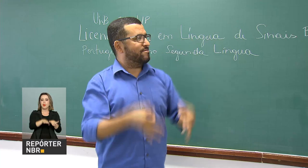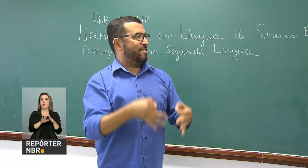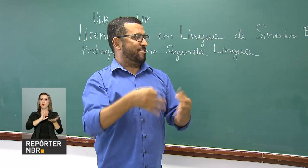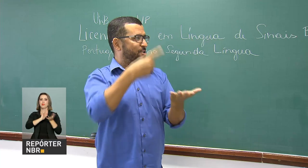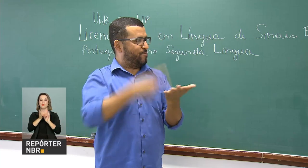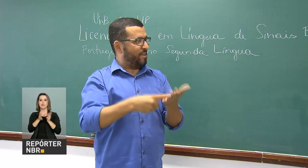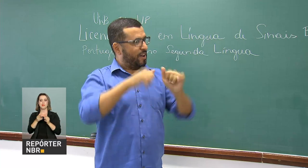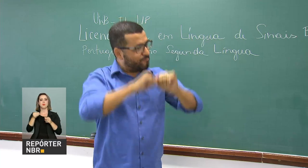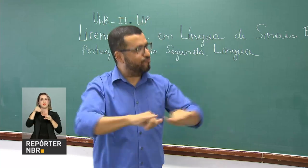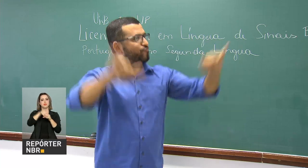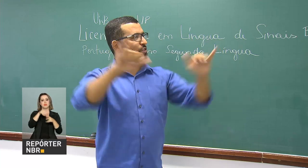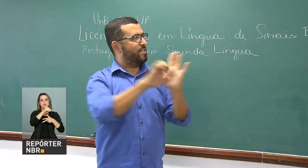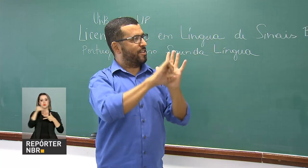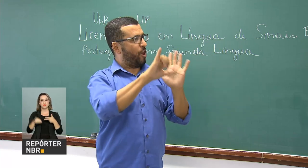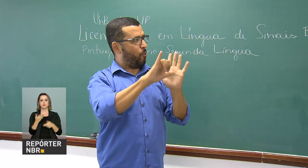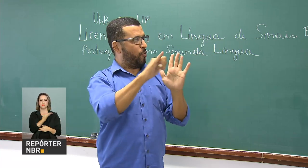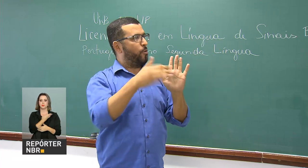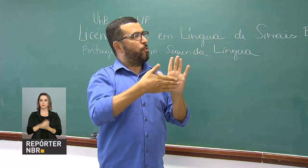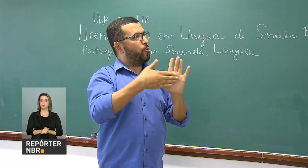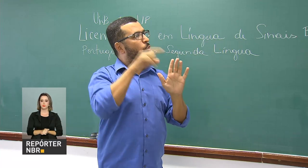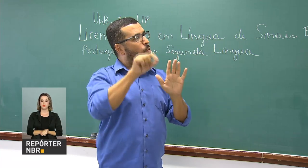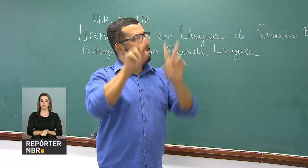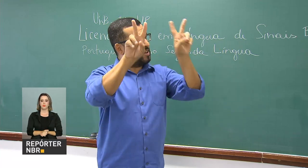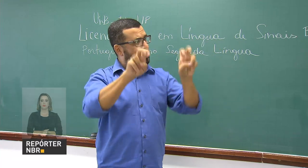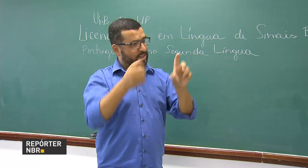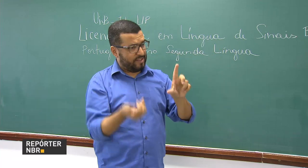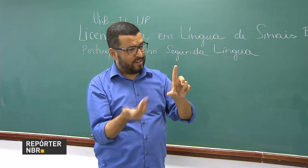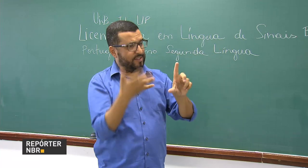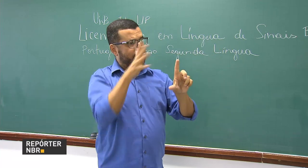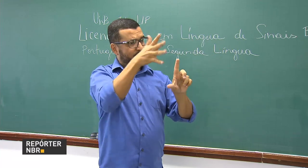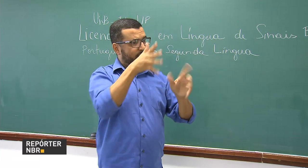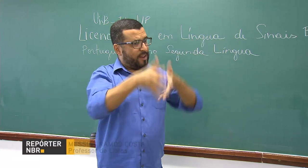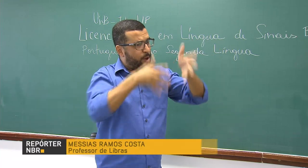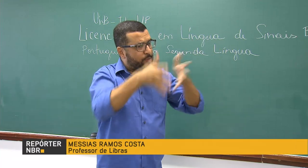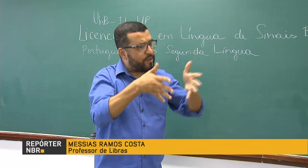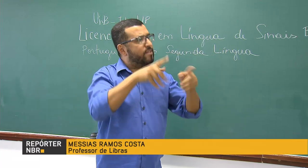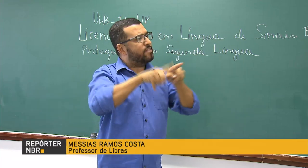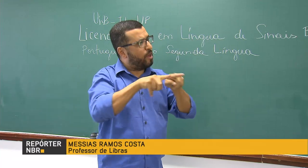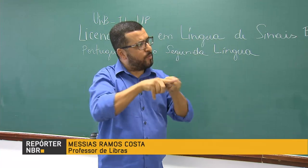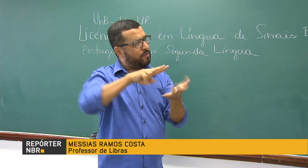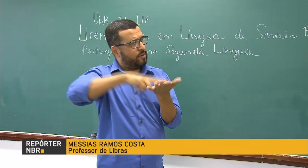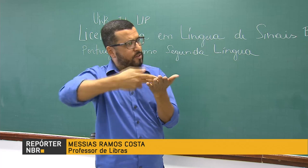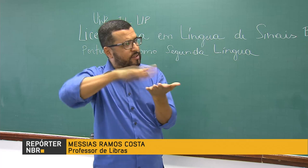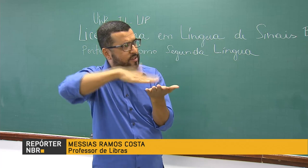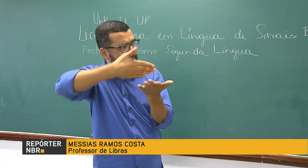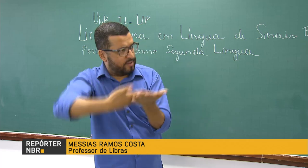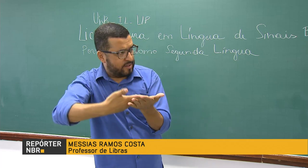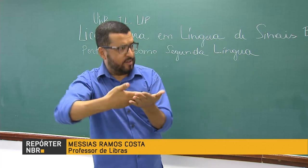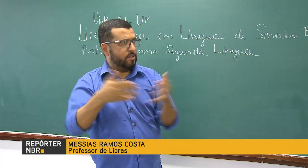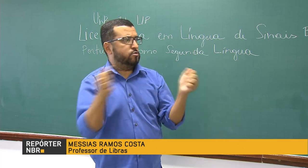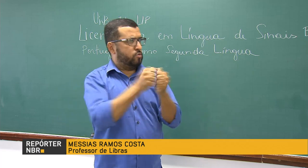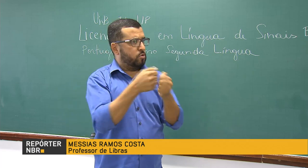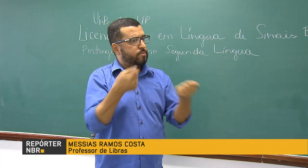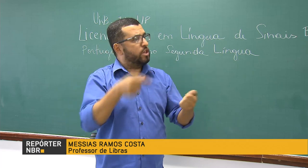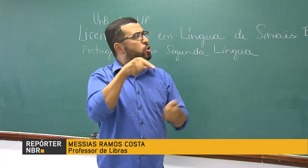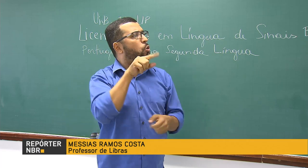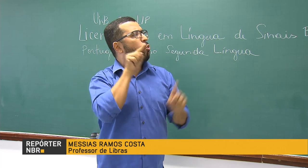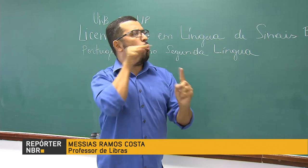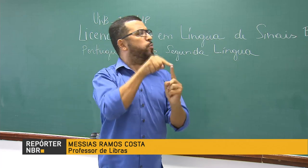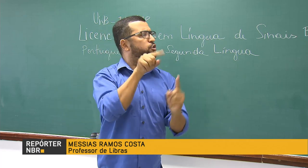Enem. Esse ano nós alcançamos êxito e conseguimos a prova em Libras, né? Então, junto com o intérprete. Então, o surdo